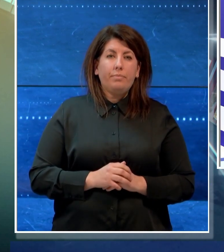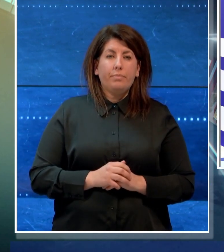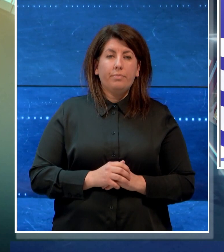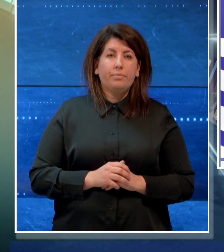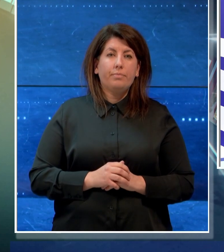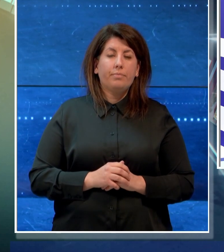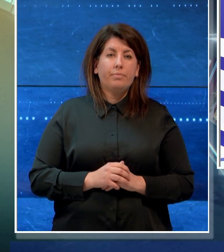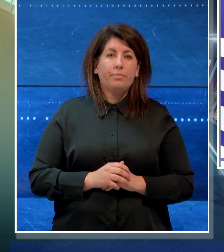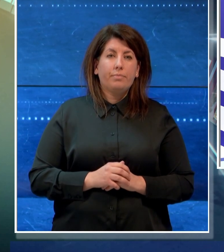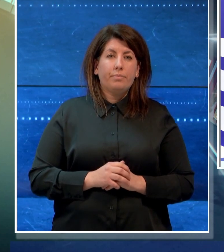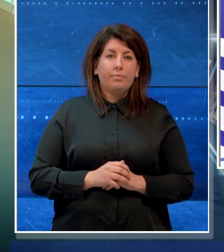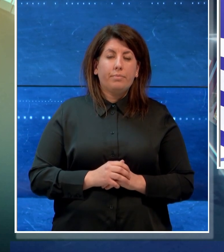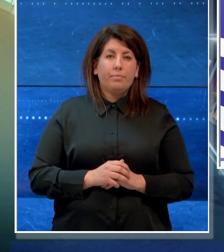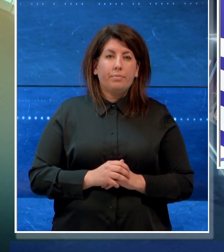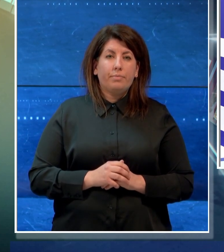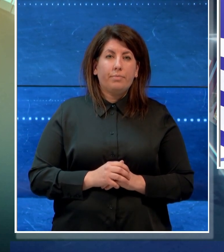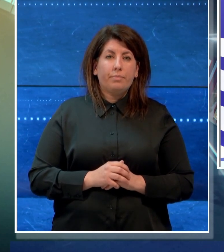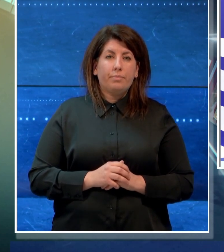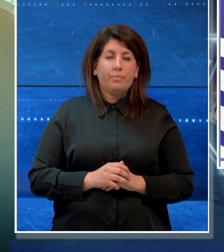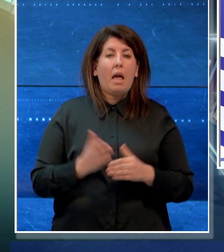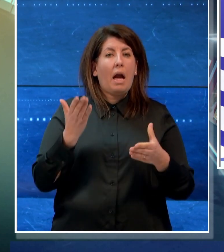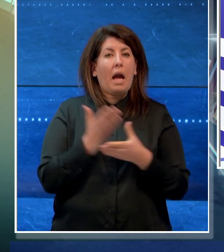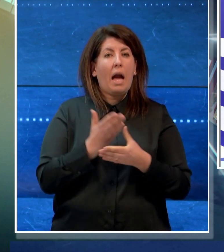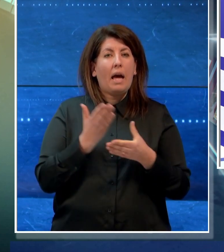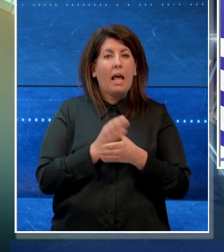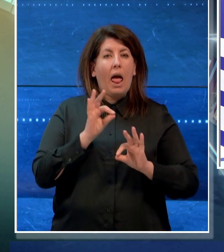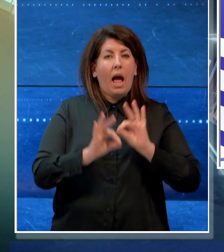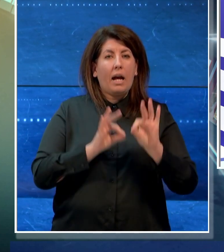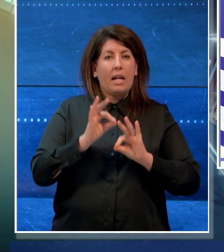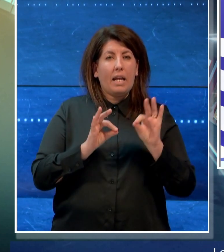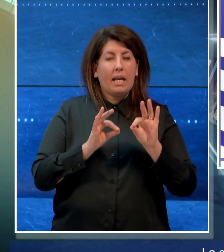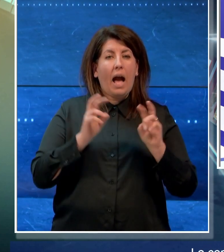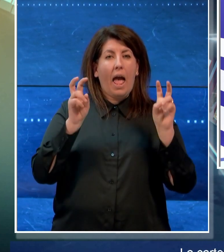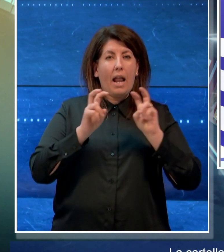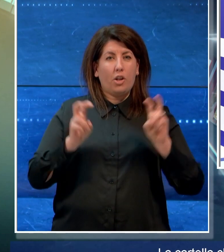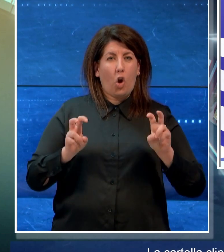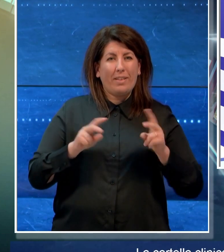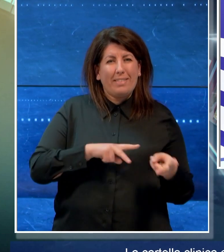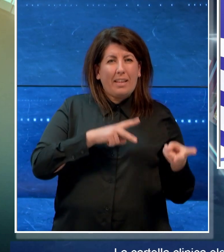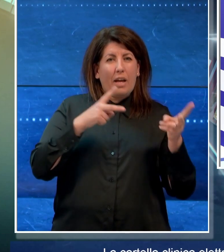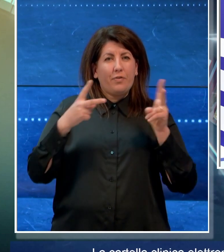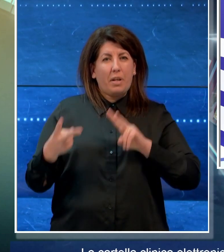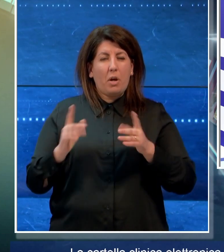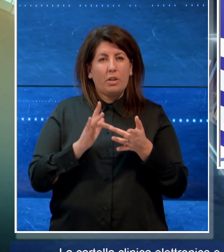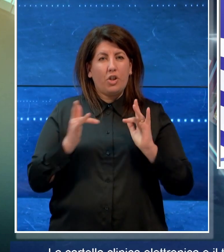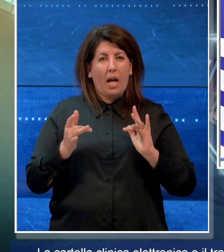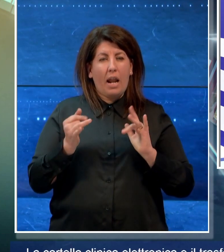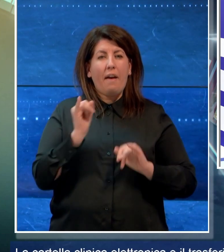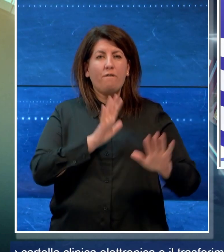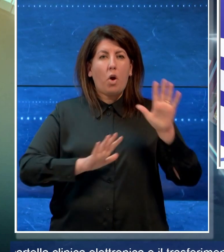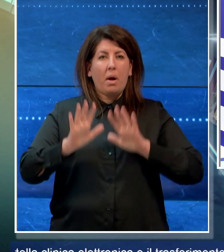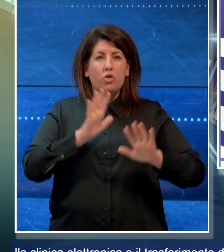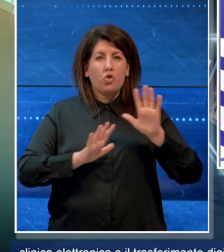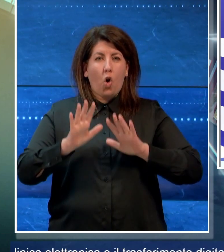La cartella clinica elettronica e il trasferimento digitale delle informazioni tra